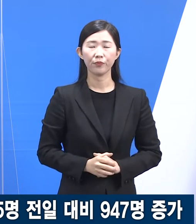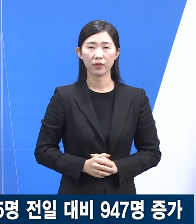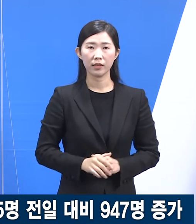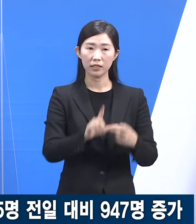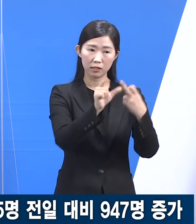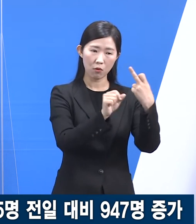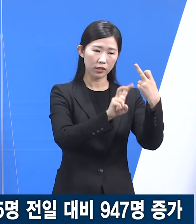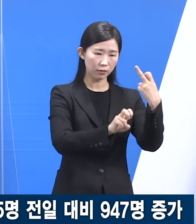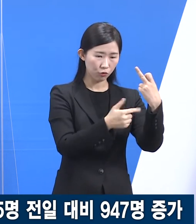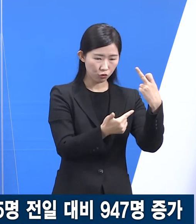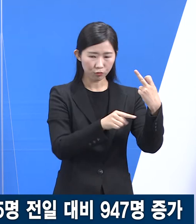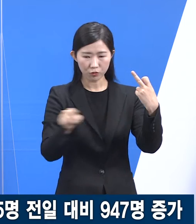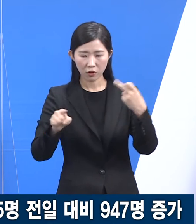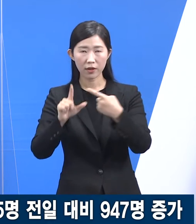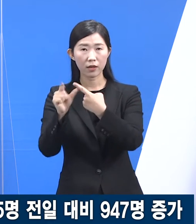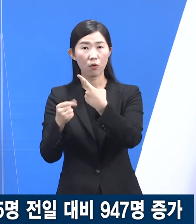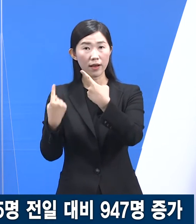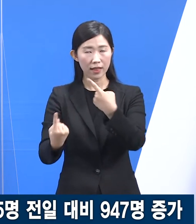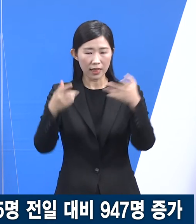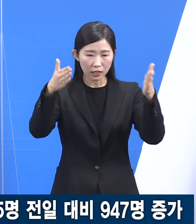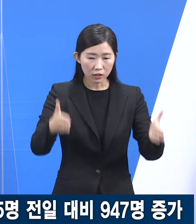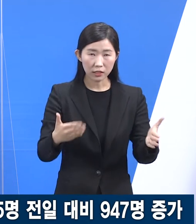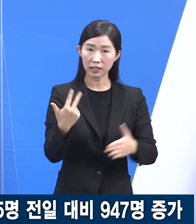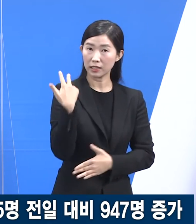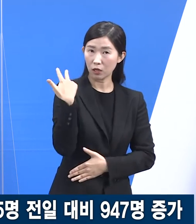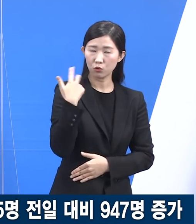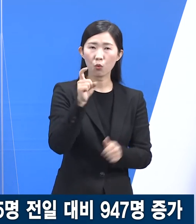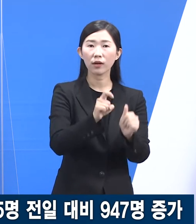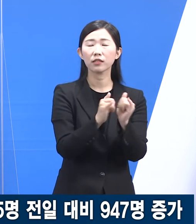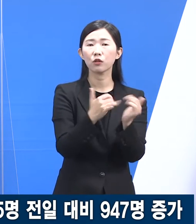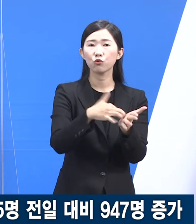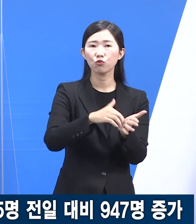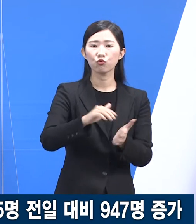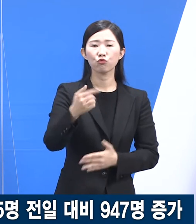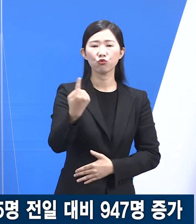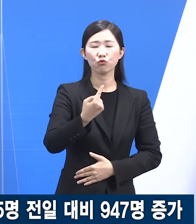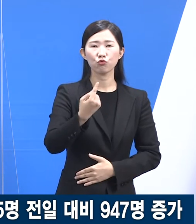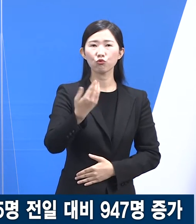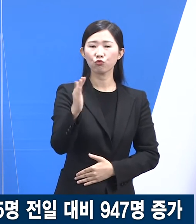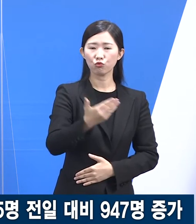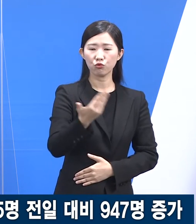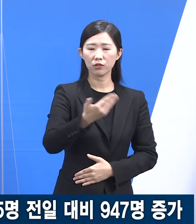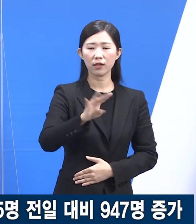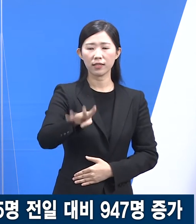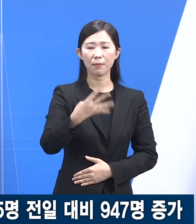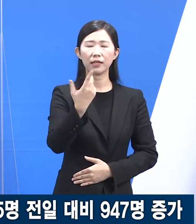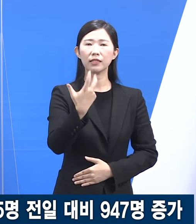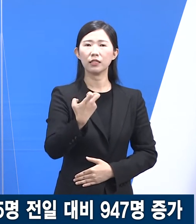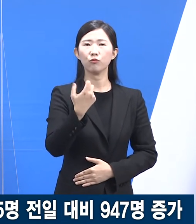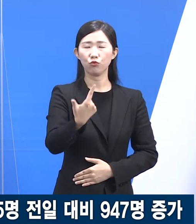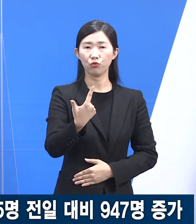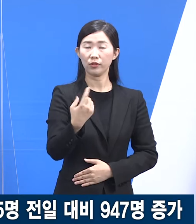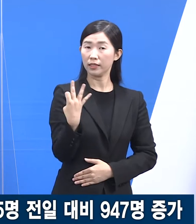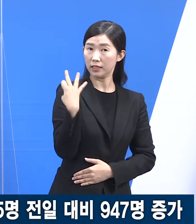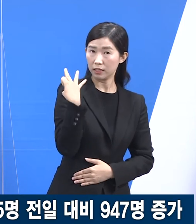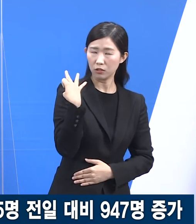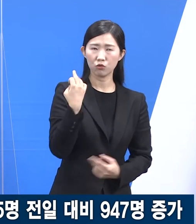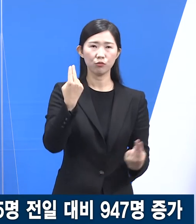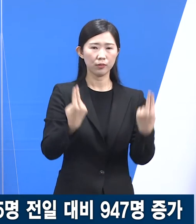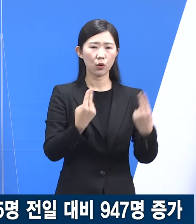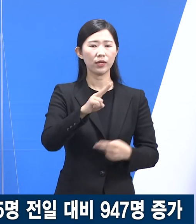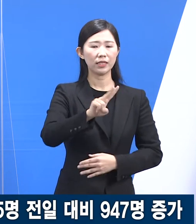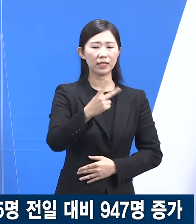26일부터 1월 1일까지 한 주간 발생한 도내 확진자 수는 9476명으로 전주 대비 2500명